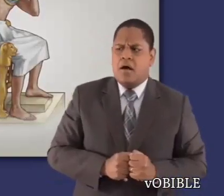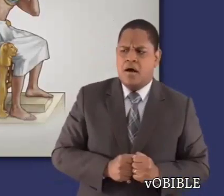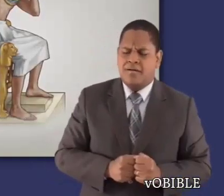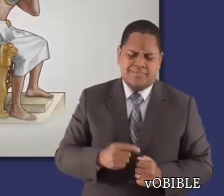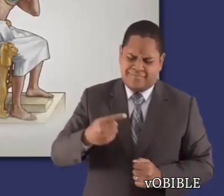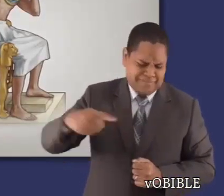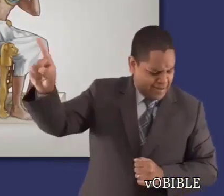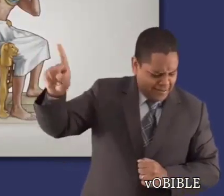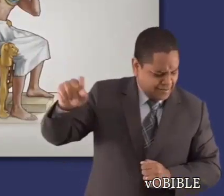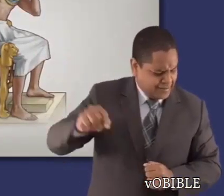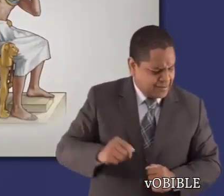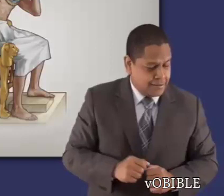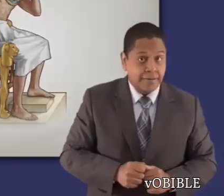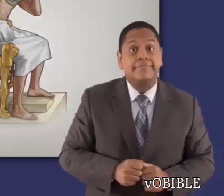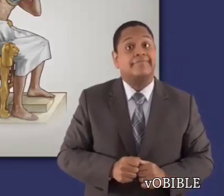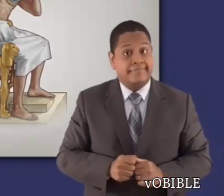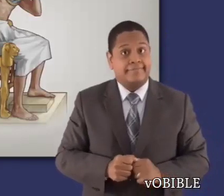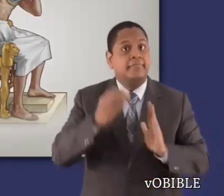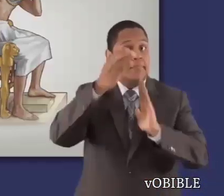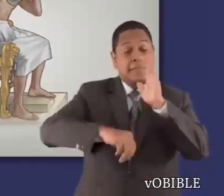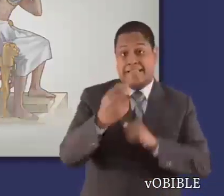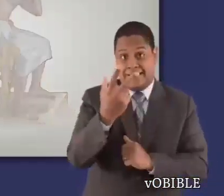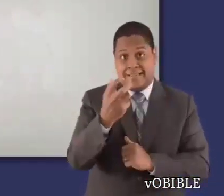por fin les dice a los israelitas que se vayan.